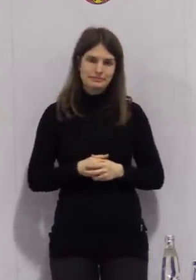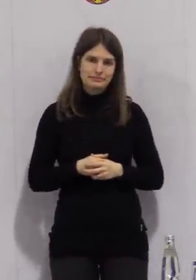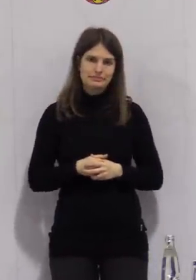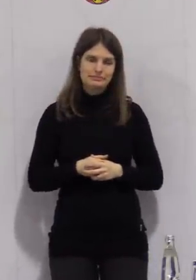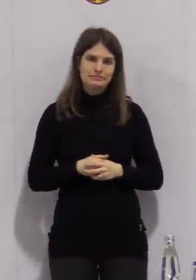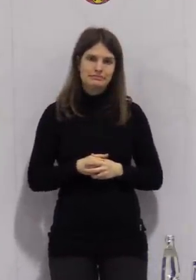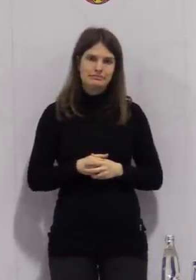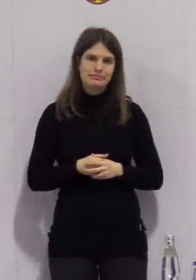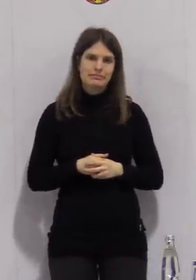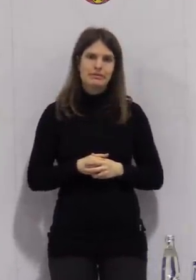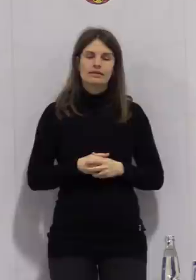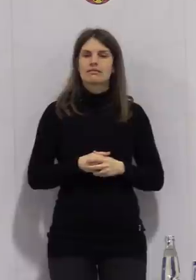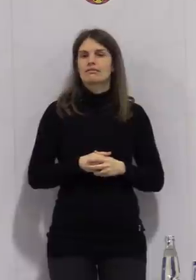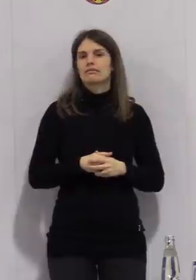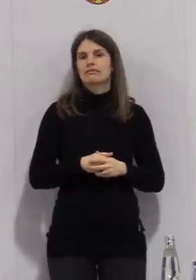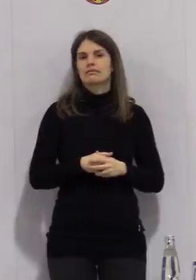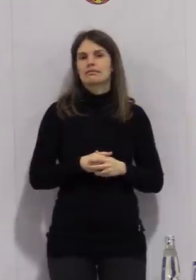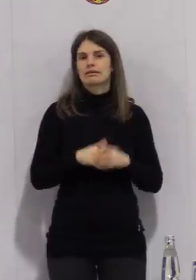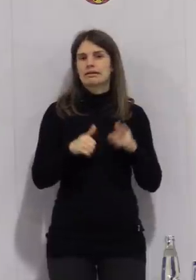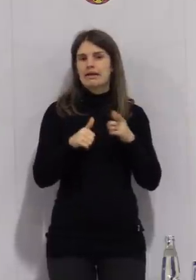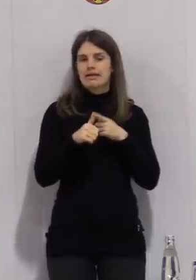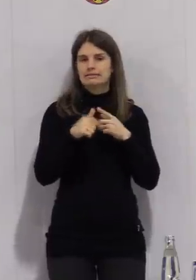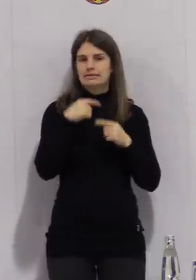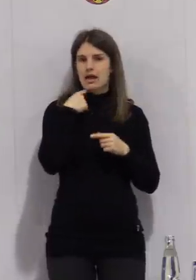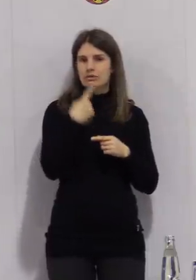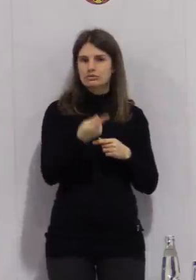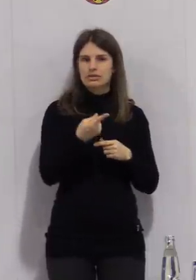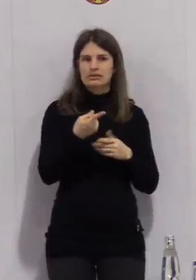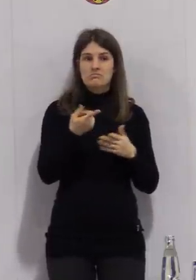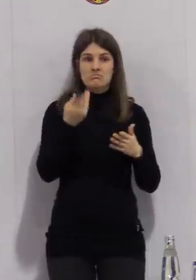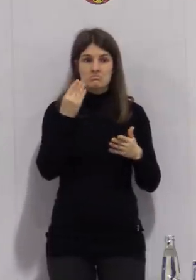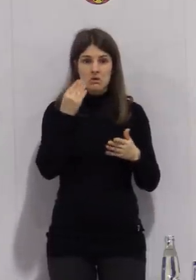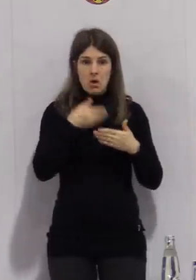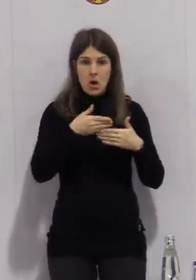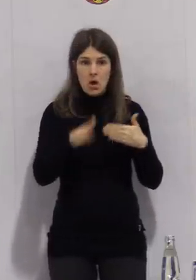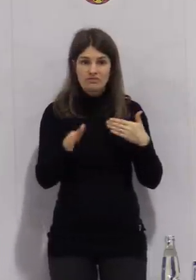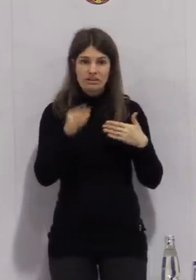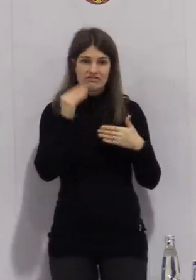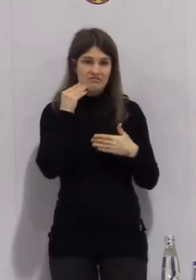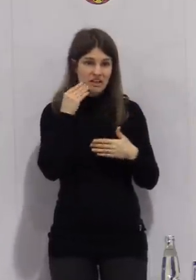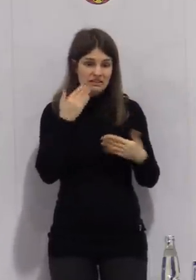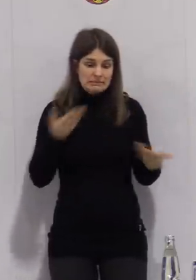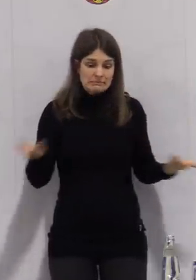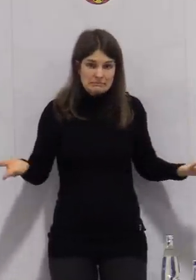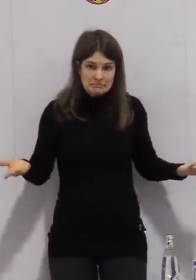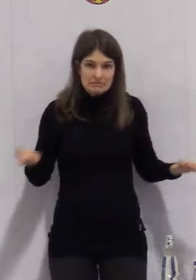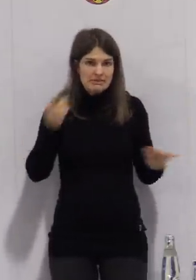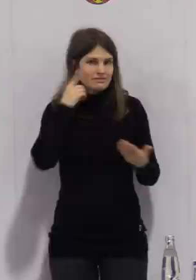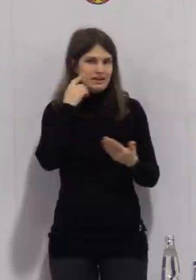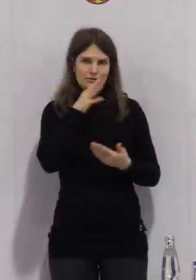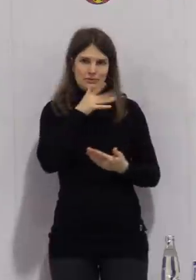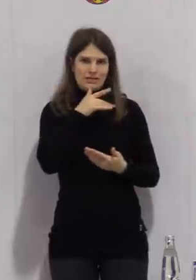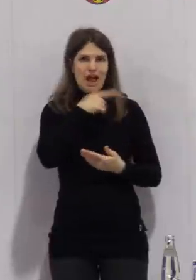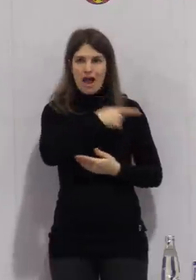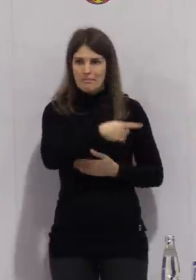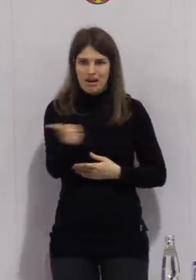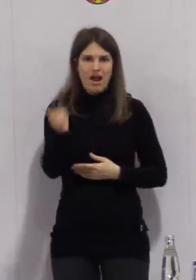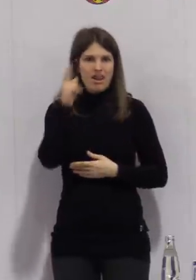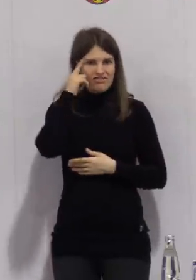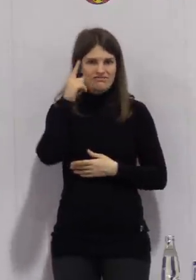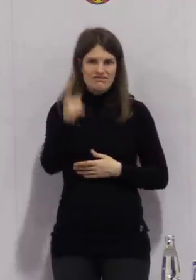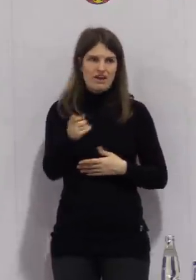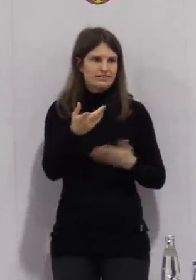wann genau geöffnet werden kann, das Osterfest steht vor der Tür und alle drei